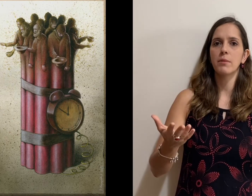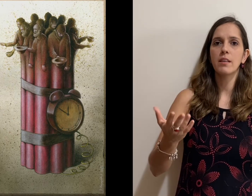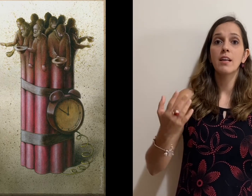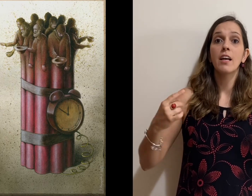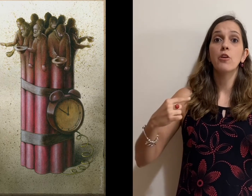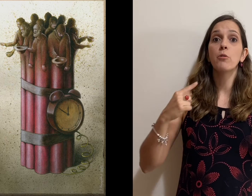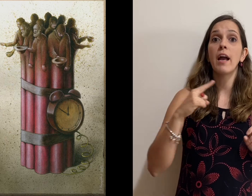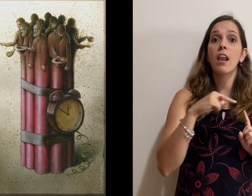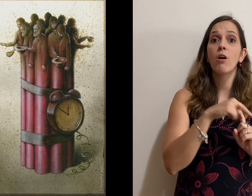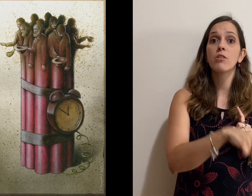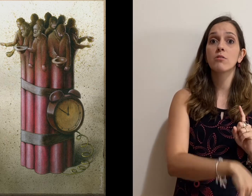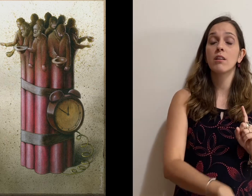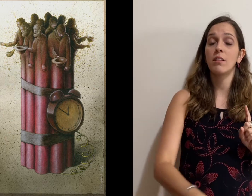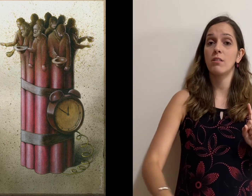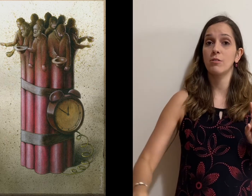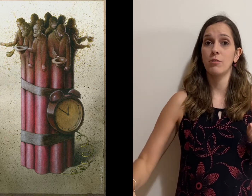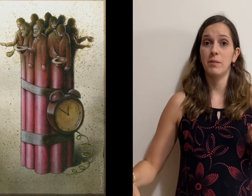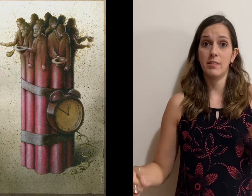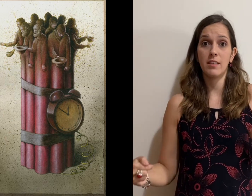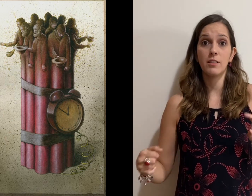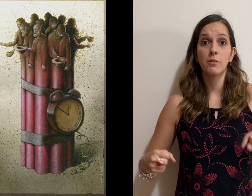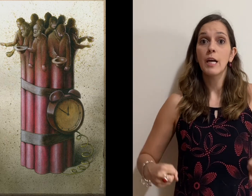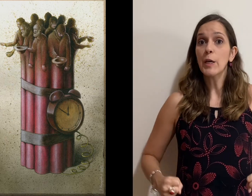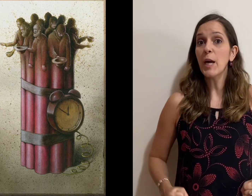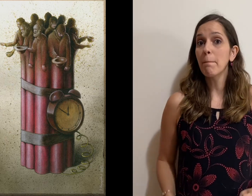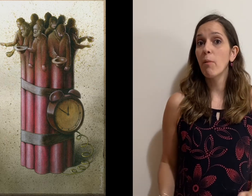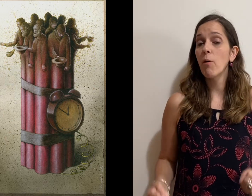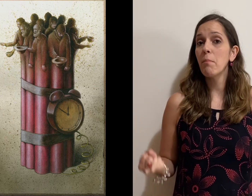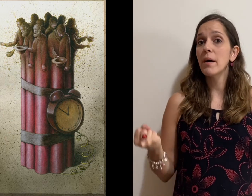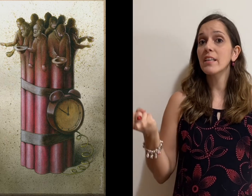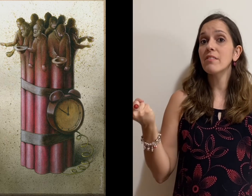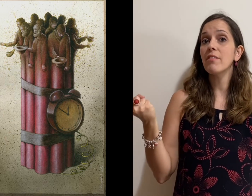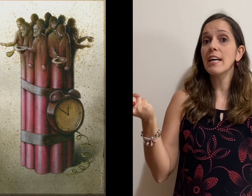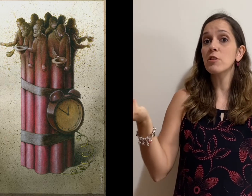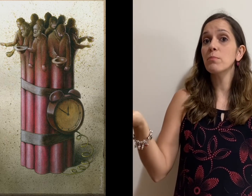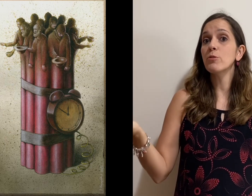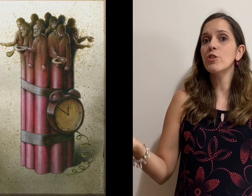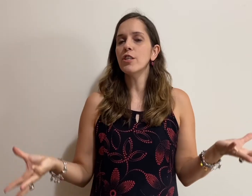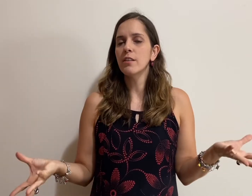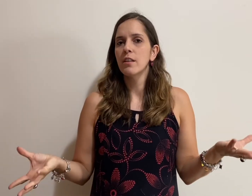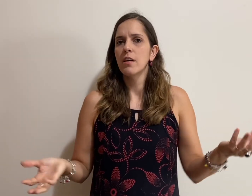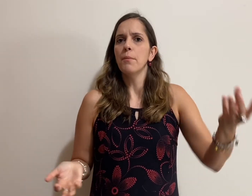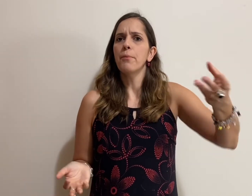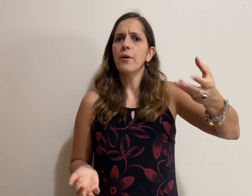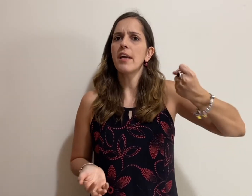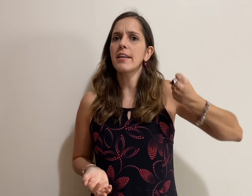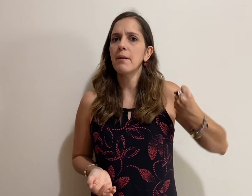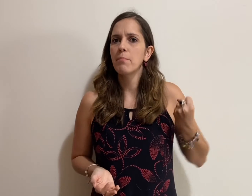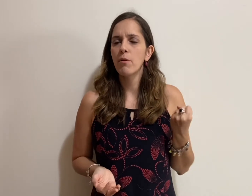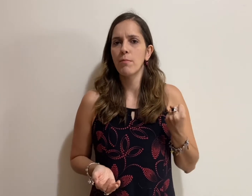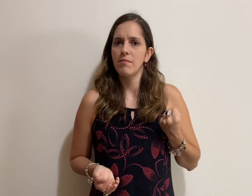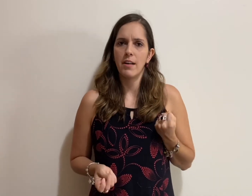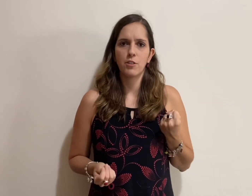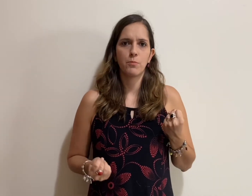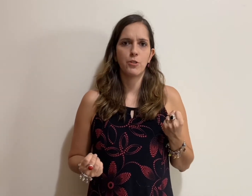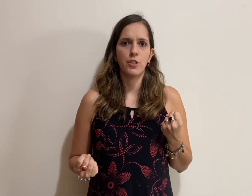e o relógio que está cronometrando e a bomba que vai explodir. Por que a bomba vai explodir?